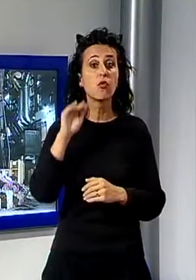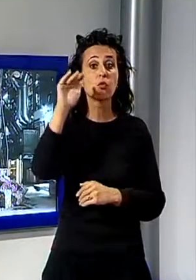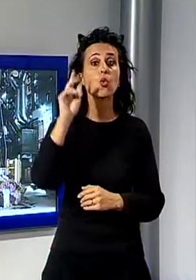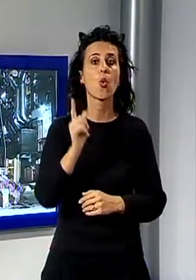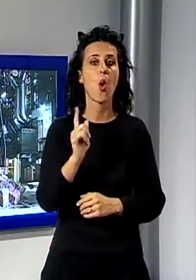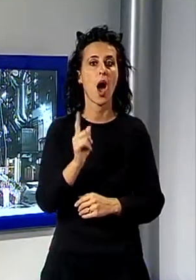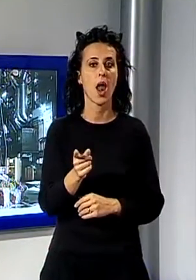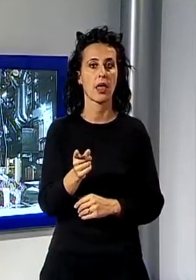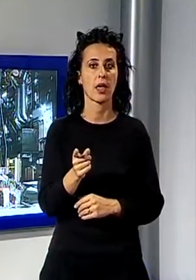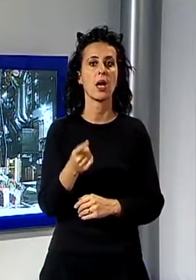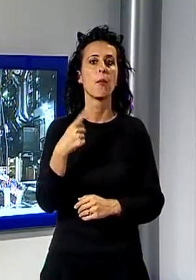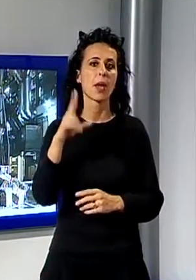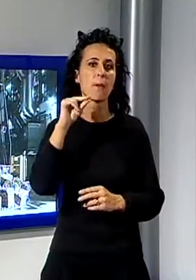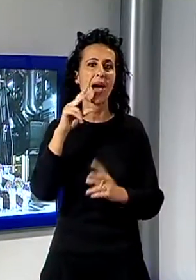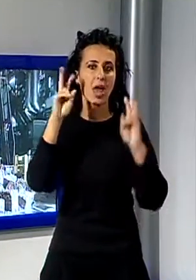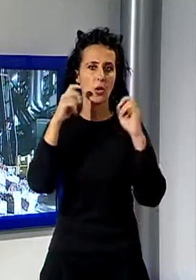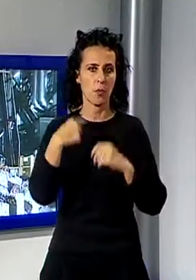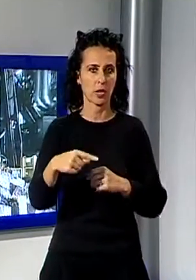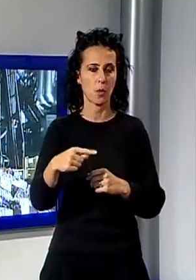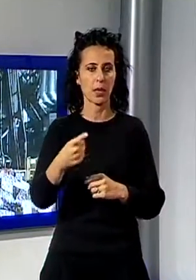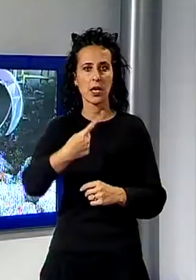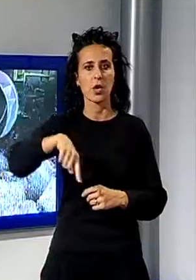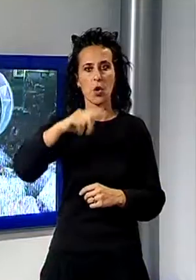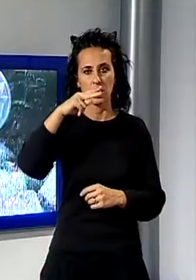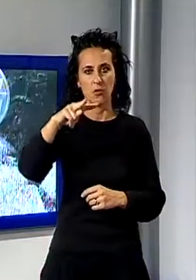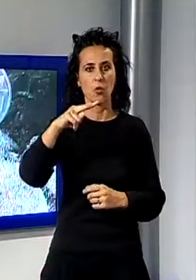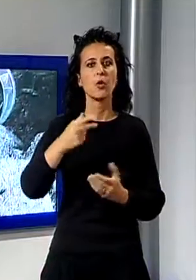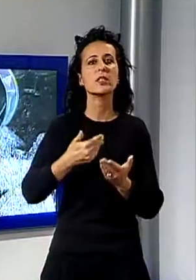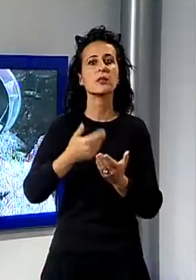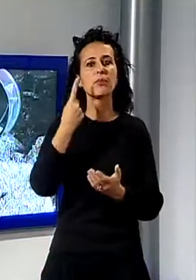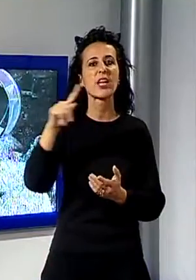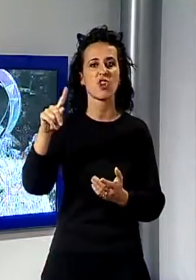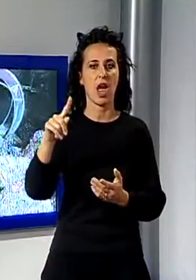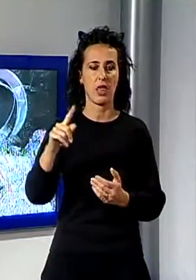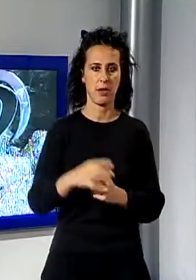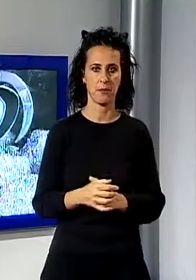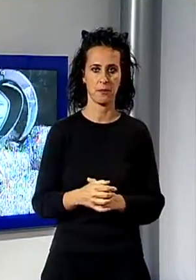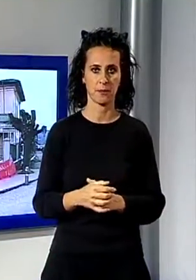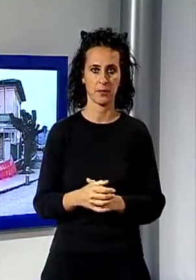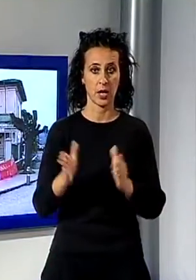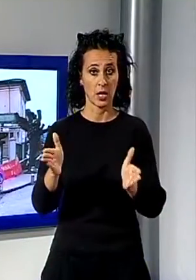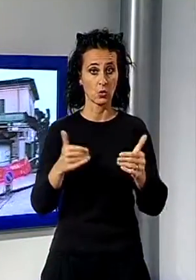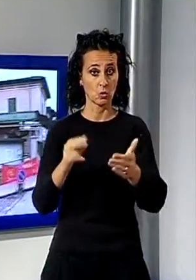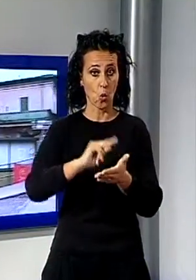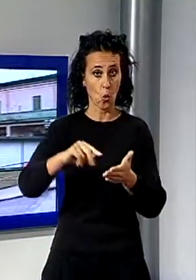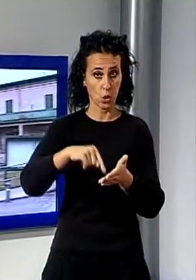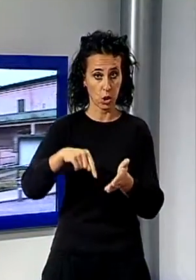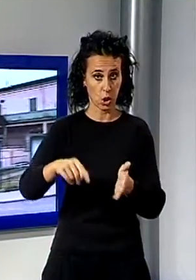venerdì dello speciale TG Noi in onda in diretta alle ore 21. Gli studi della nostra emittente saranno in collegamento